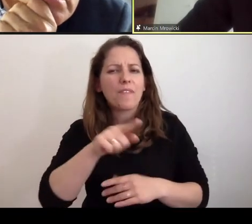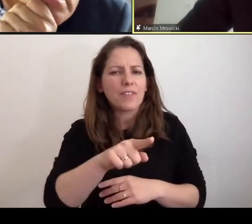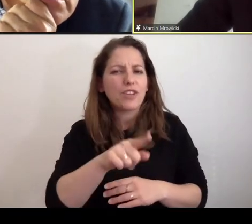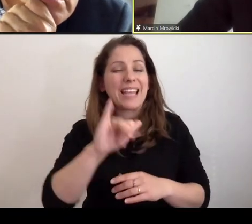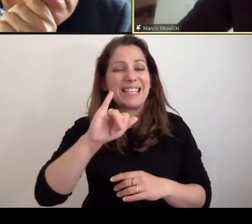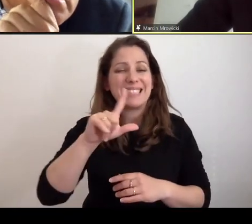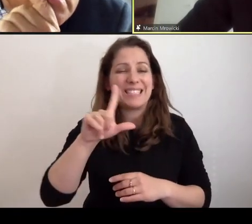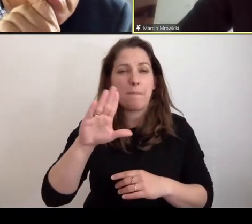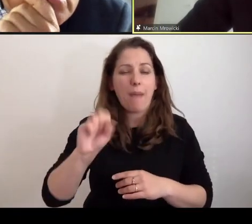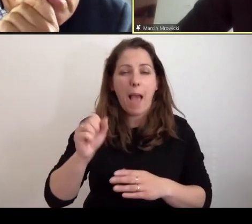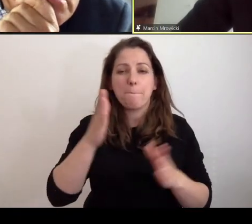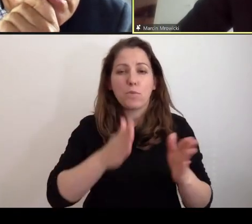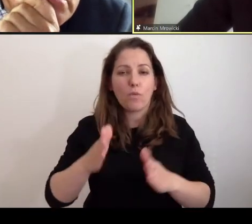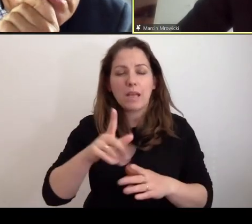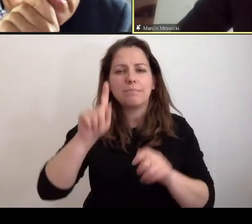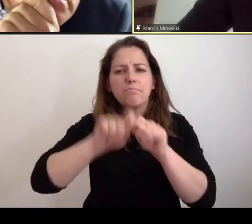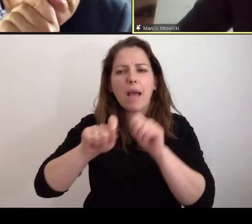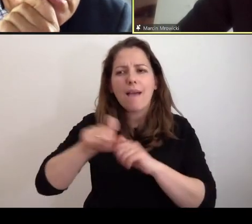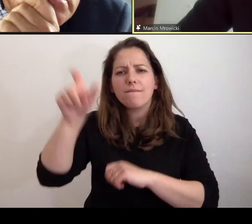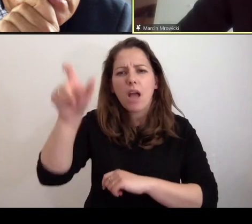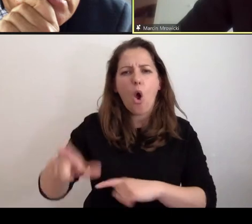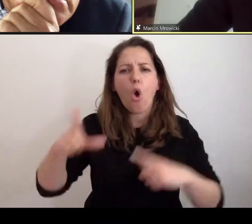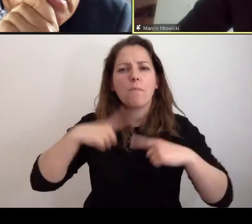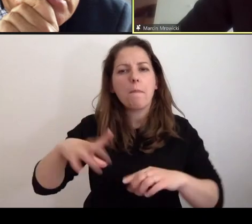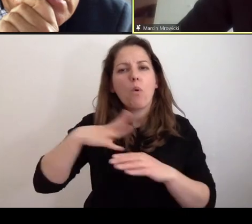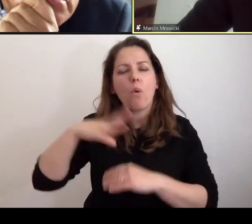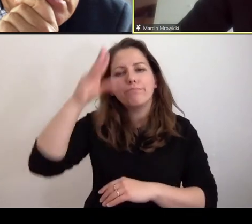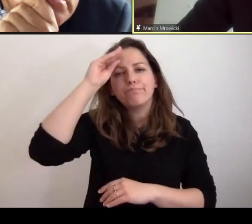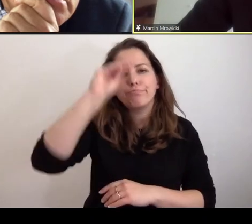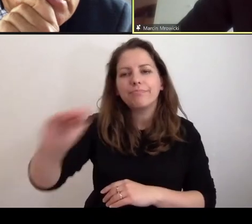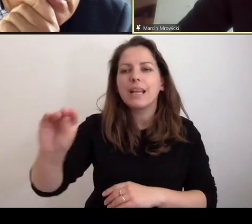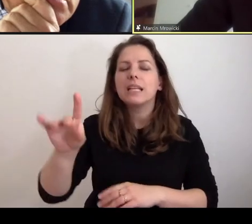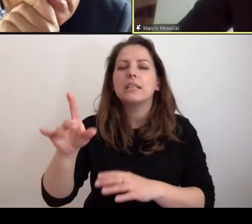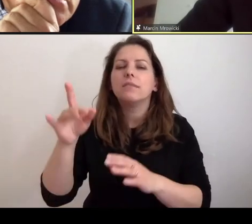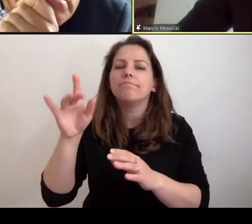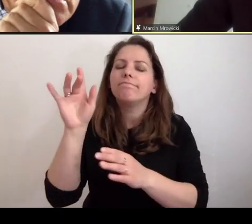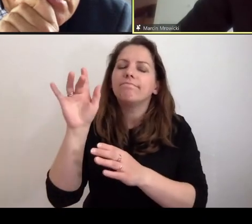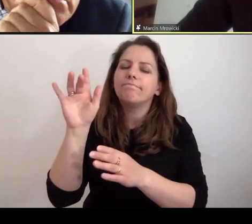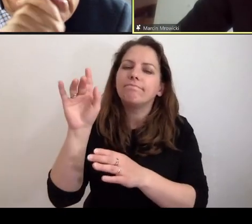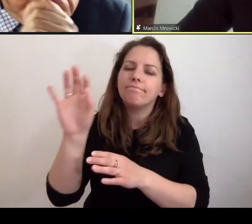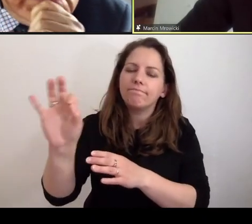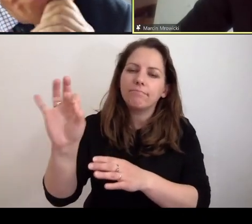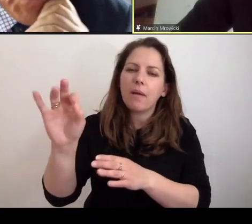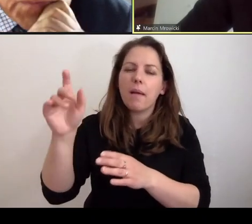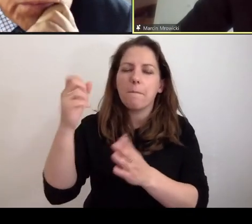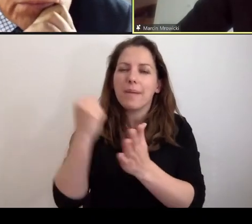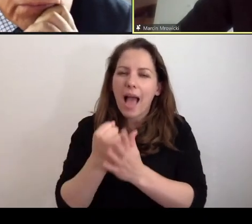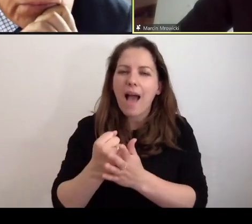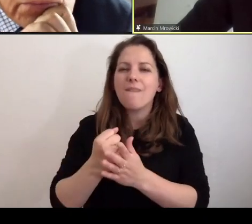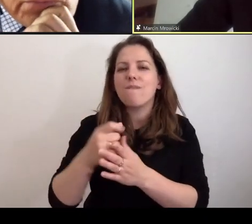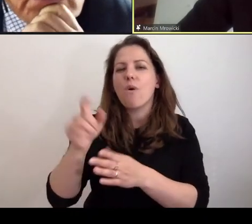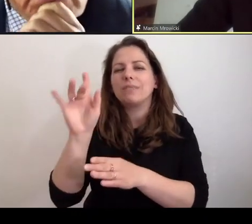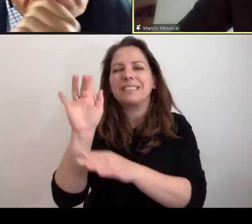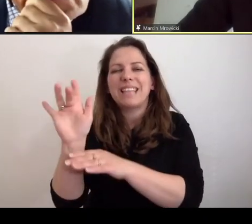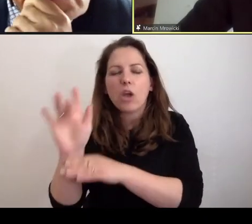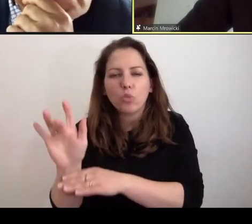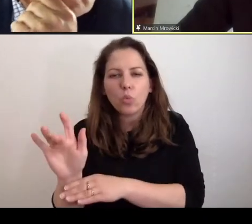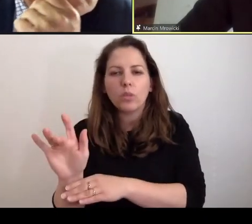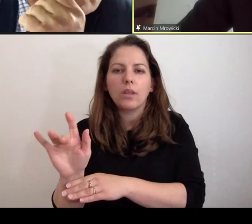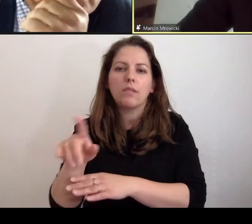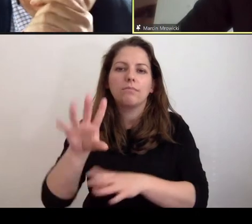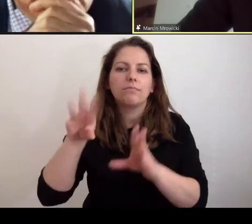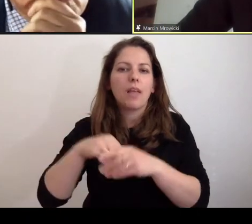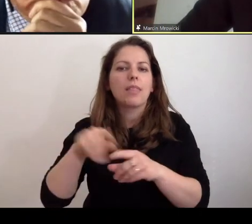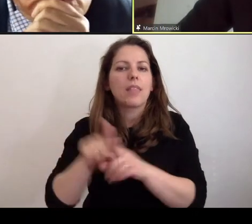Przygotowawcza sprawdza, czy osoba została poinformowana o stawianych jej zarzutach, o jej prawach zagwarantowanych w mniejszym statusie, łącznie z